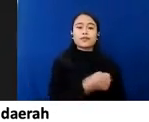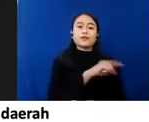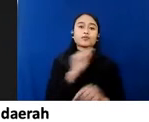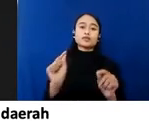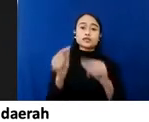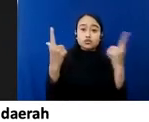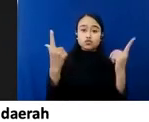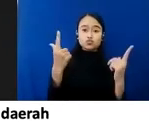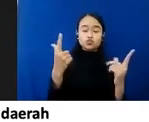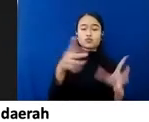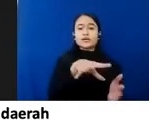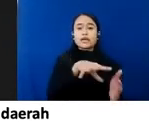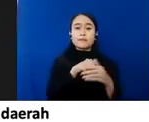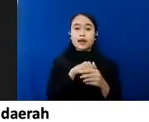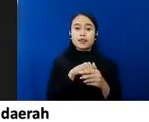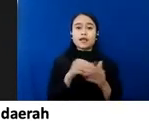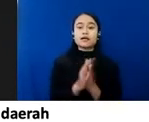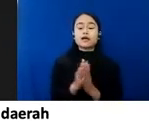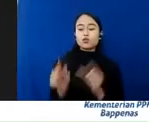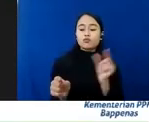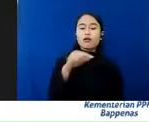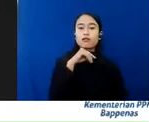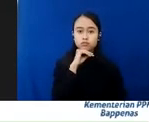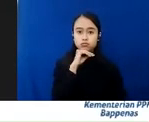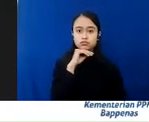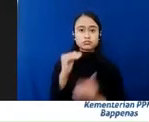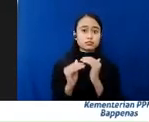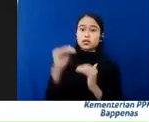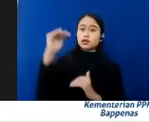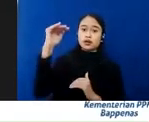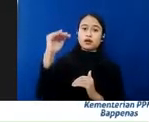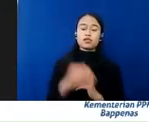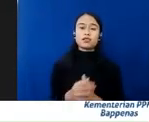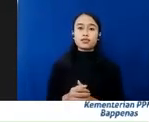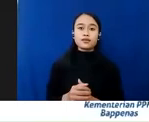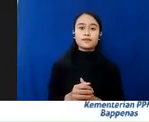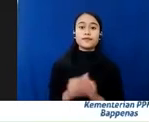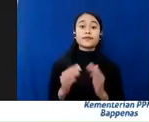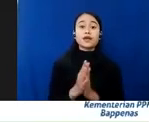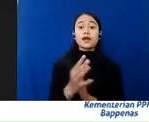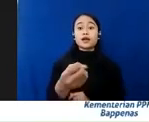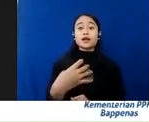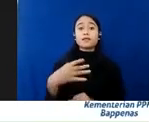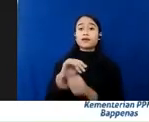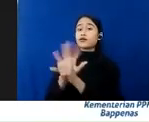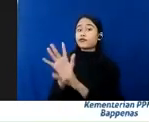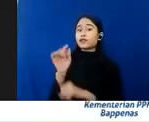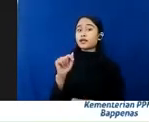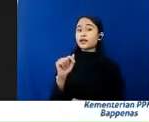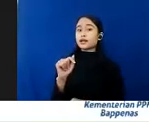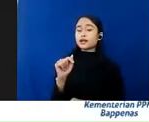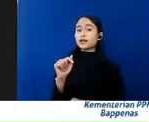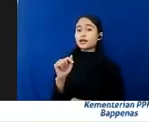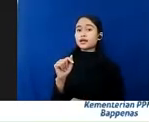Serta pengangguran meningkat di daerah-daerah tersebut Nah dampak COVID ini Ternyata tidak hanya